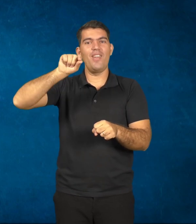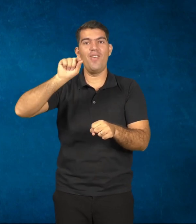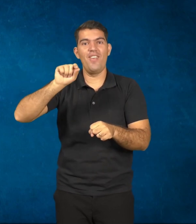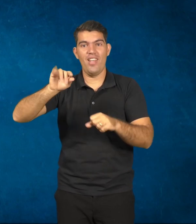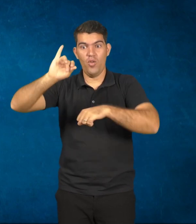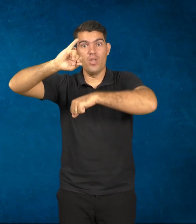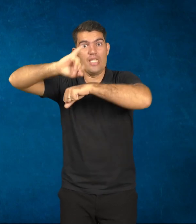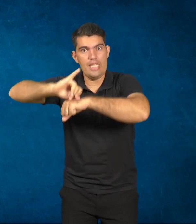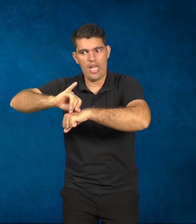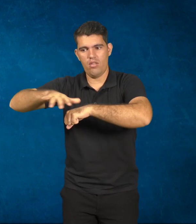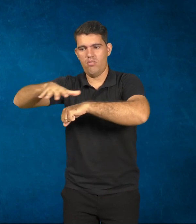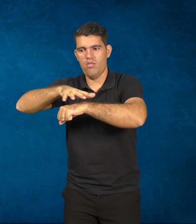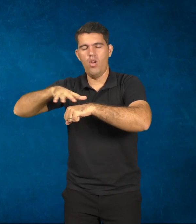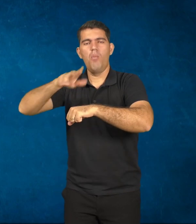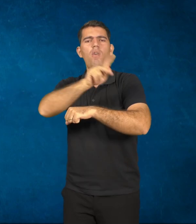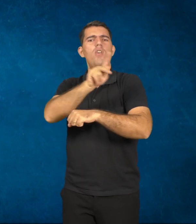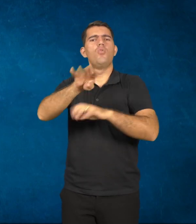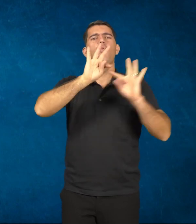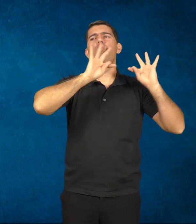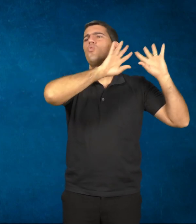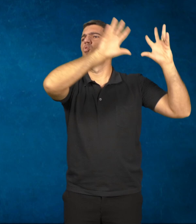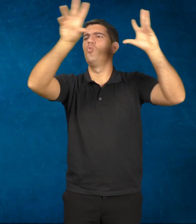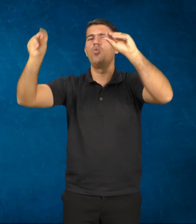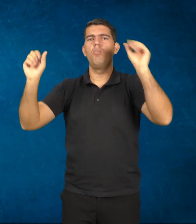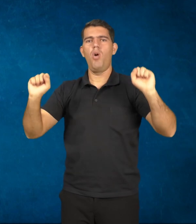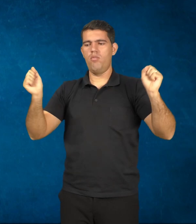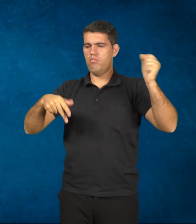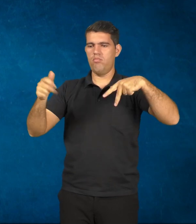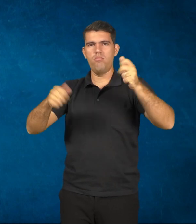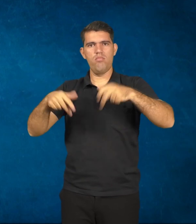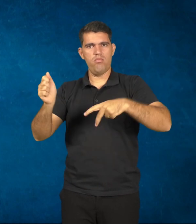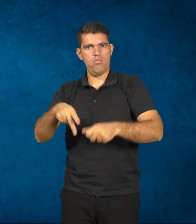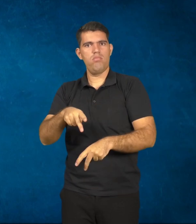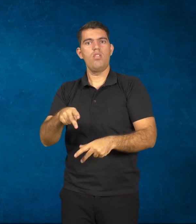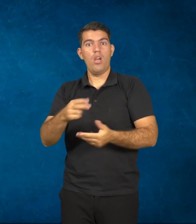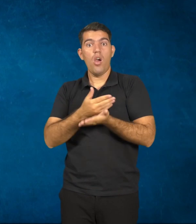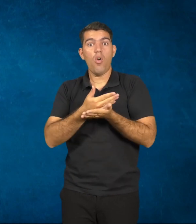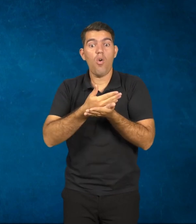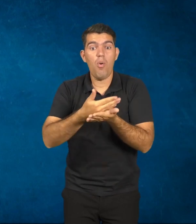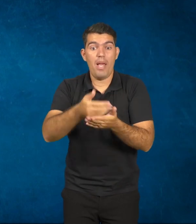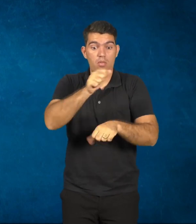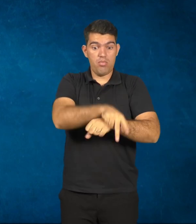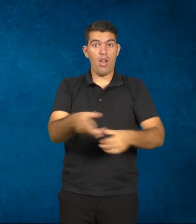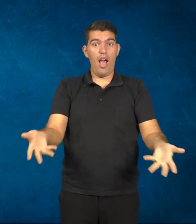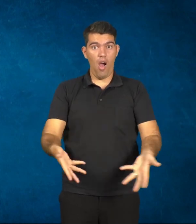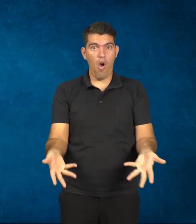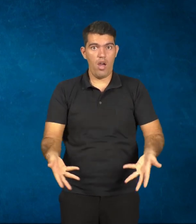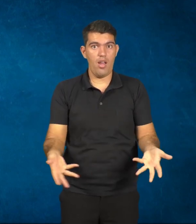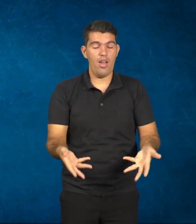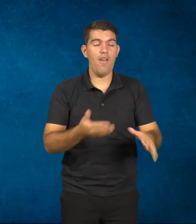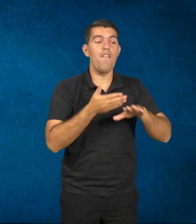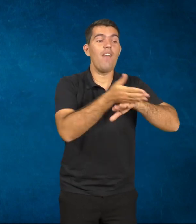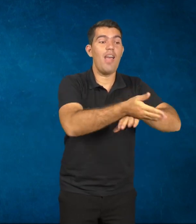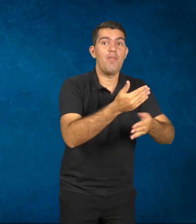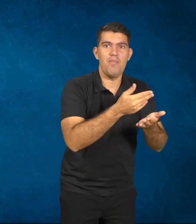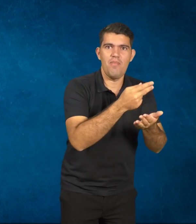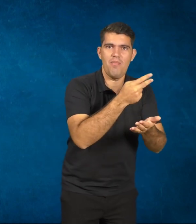formação permanente para todos os professores e professores ingressantes na rede. Quer dizer, todos os candidatos a entrar na rede municipal